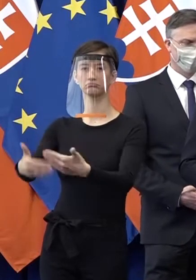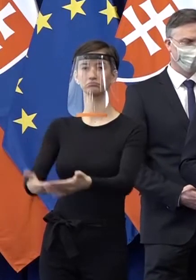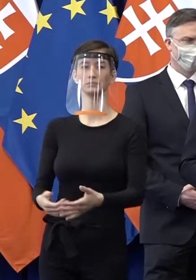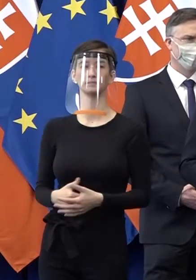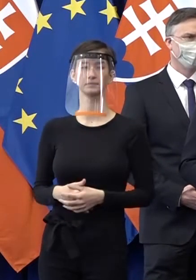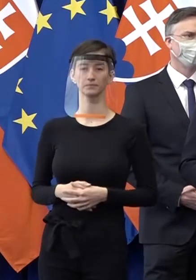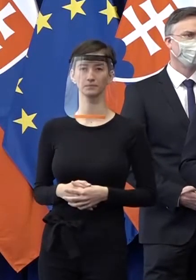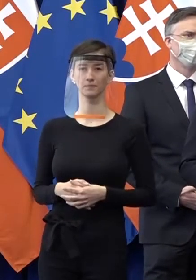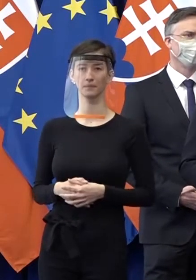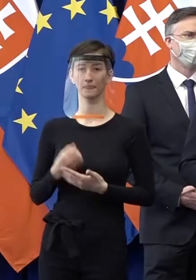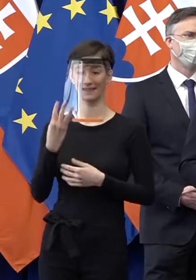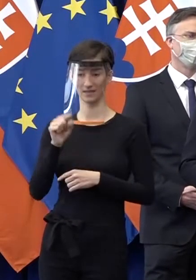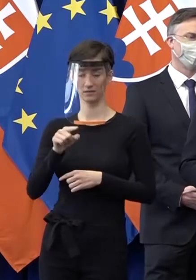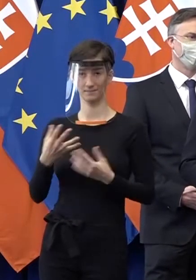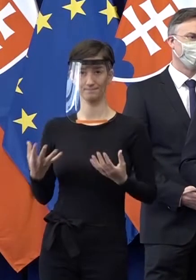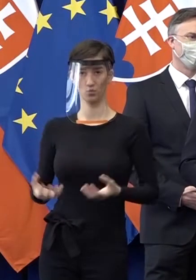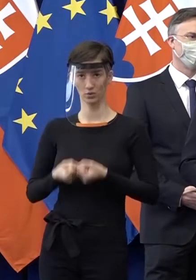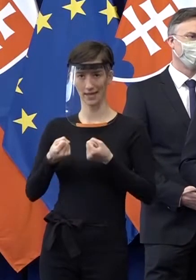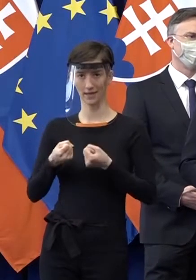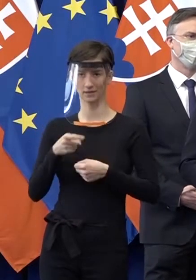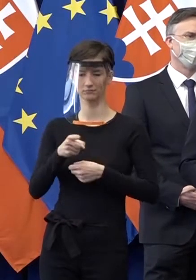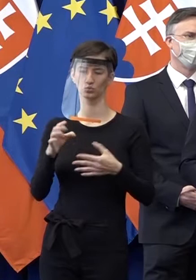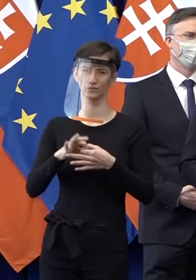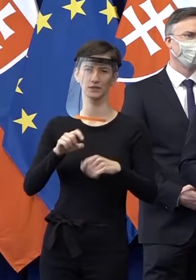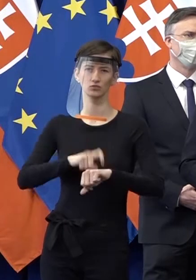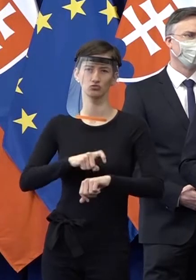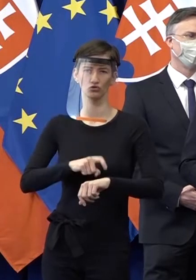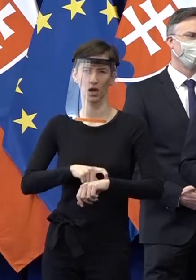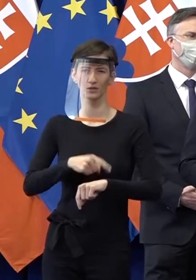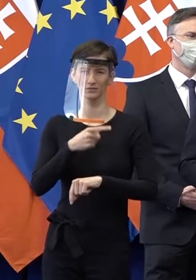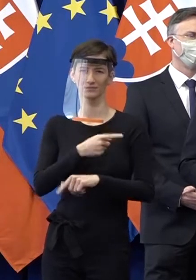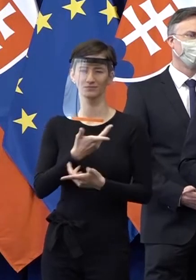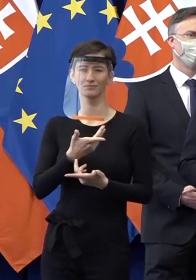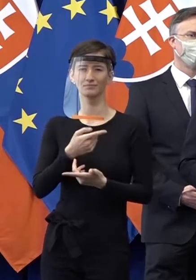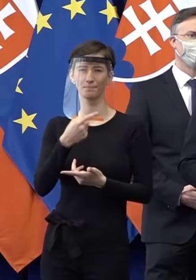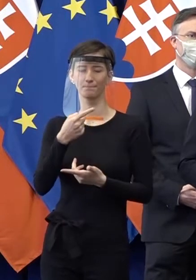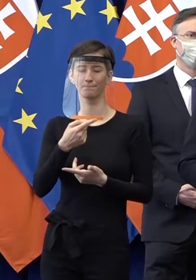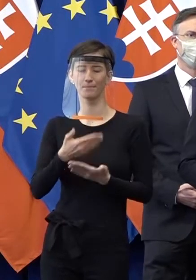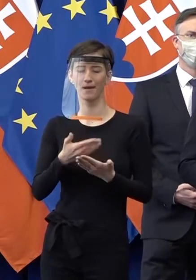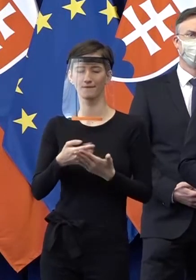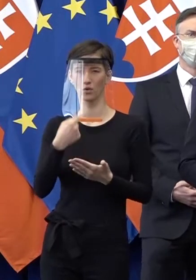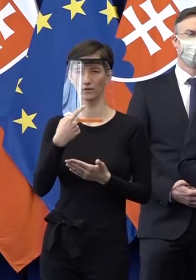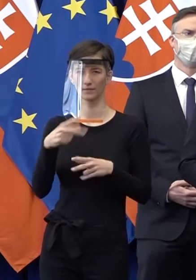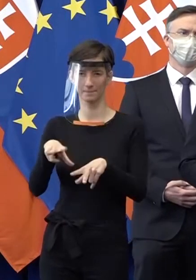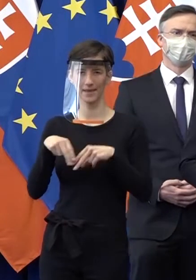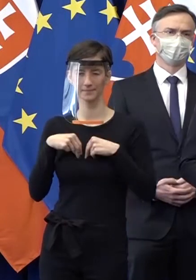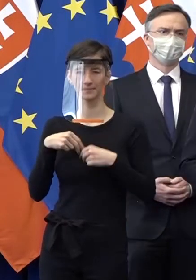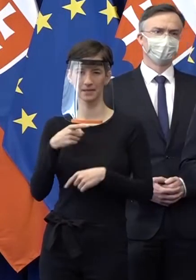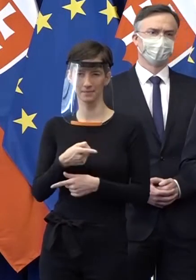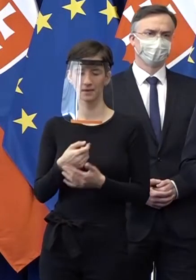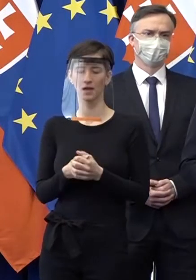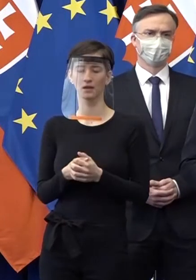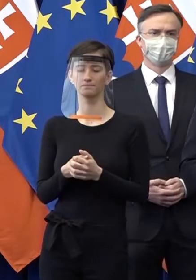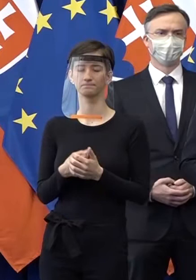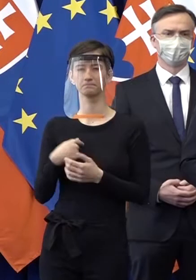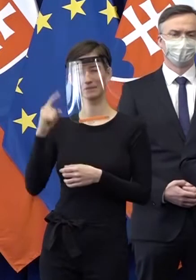Pokiaľ toto sa podarí zrealizovať v tom časovom limite, o akom sme hovorili aj s pánom premiérom, myslím si, že to bude to rozhodujúce,